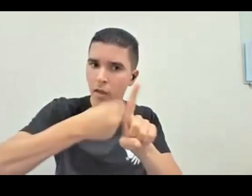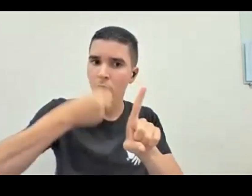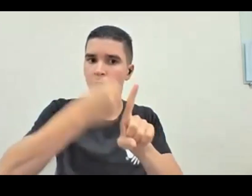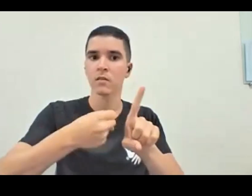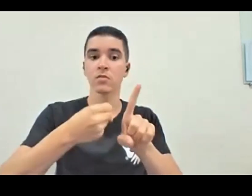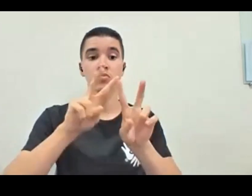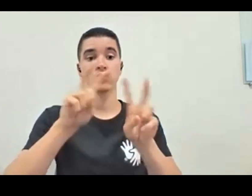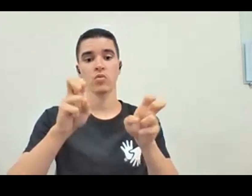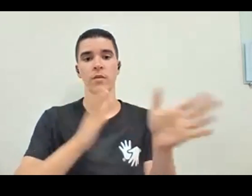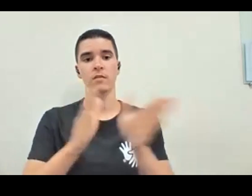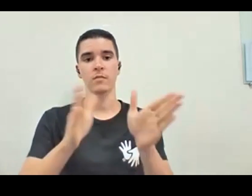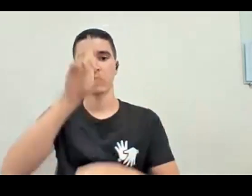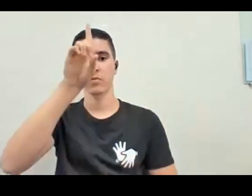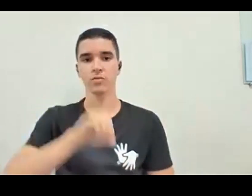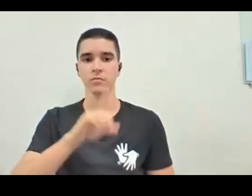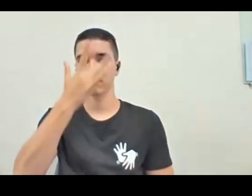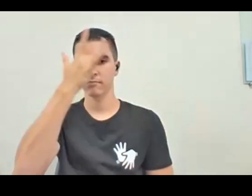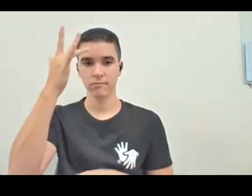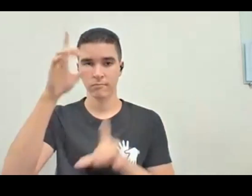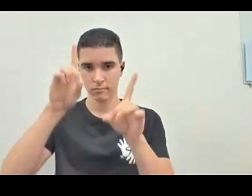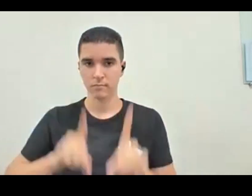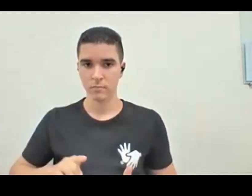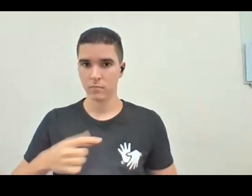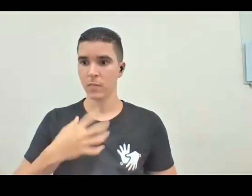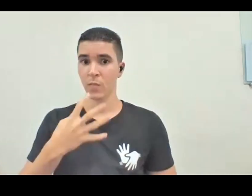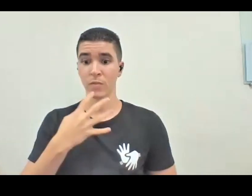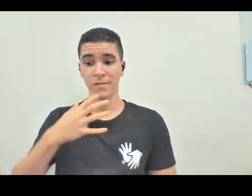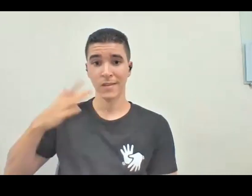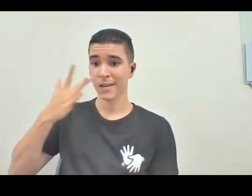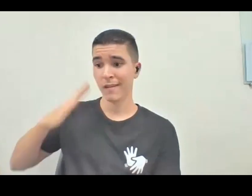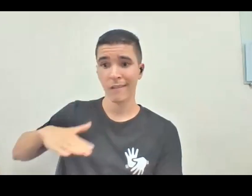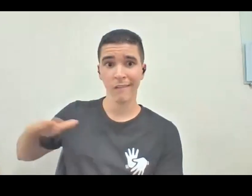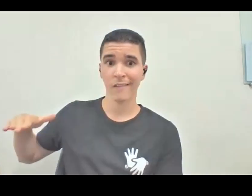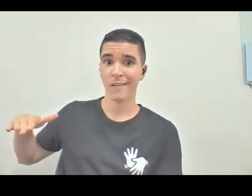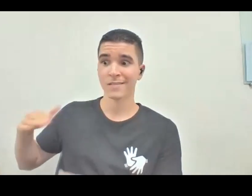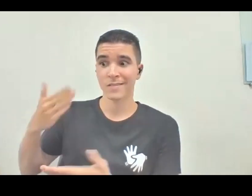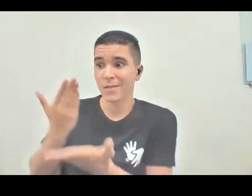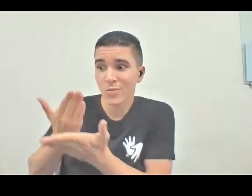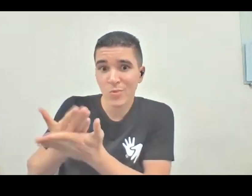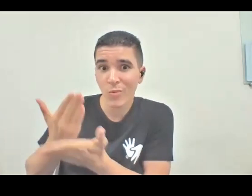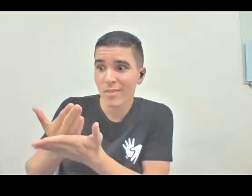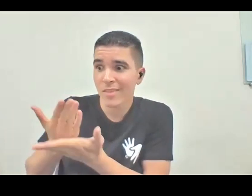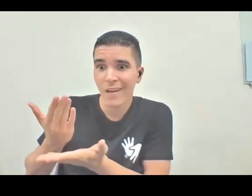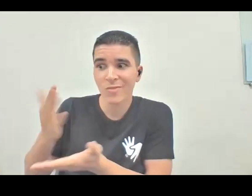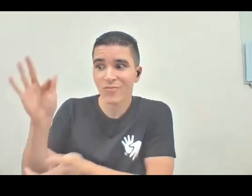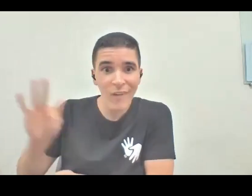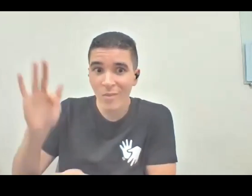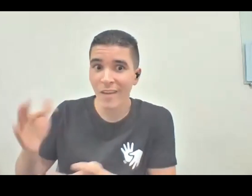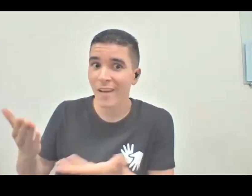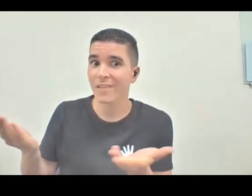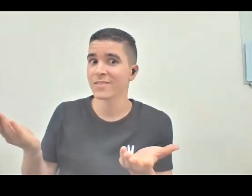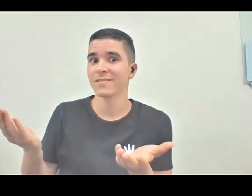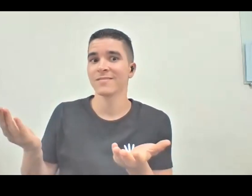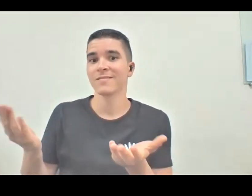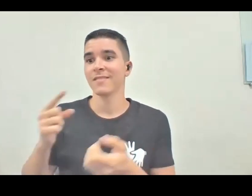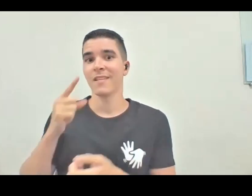acessibilidade, pelos direitos da pessoa com deficiência. Eu conheci ele menino ainda, estudante de graduação. Eita! Lá